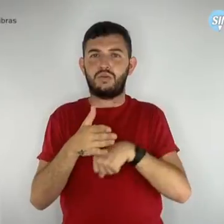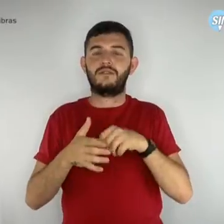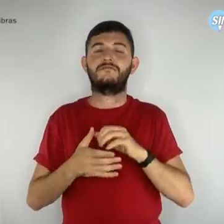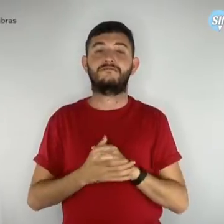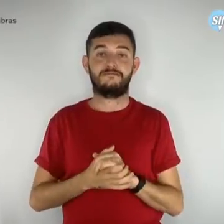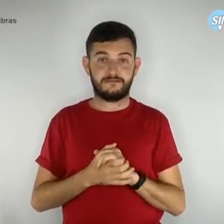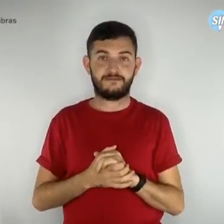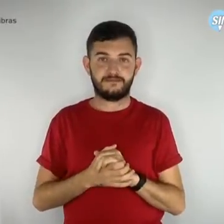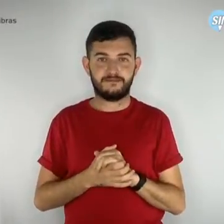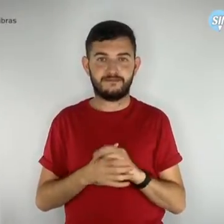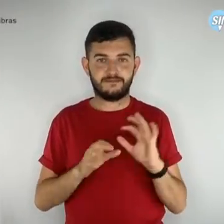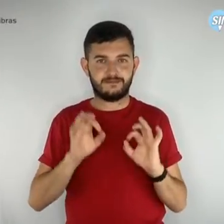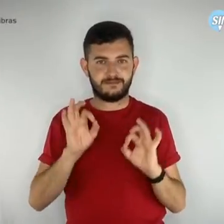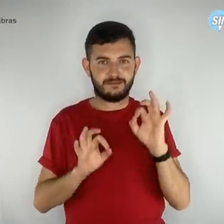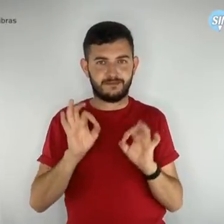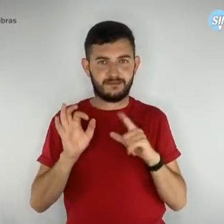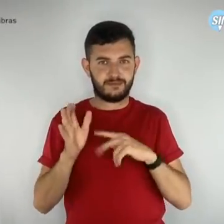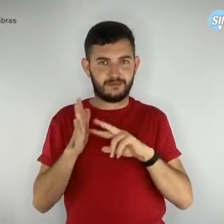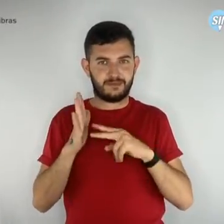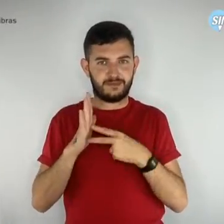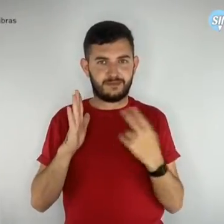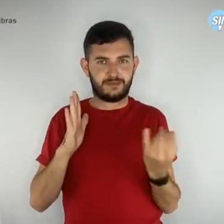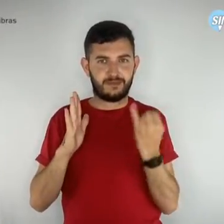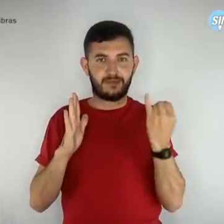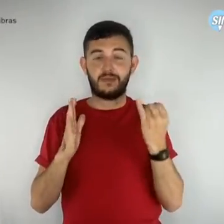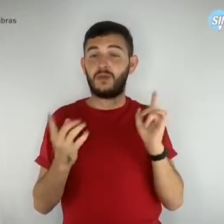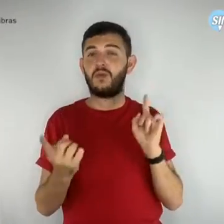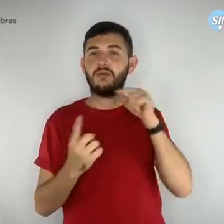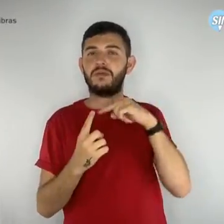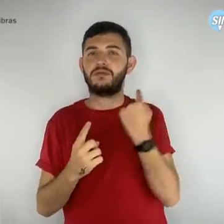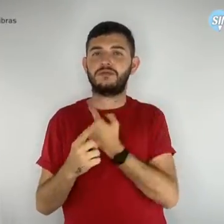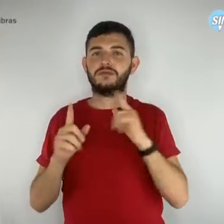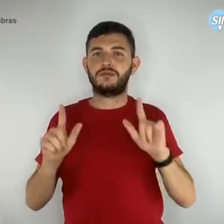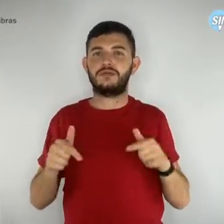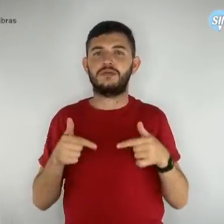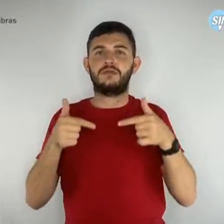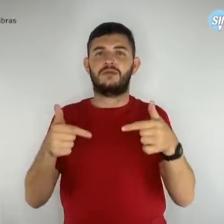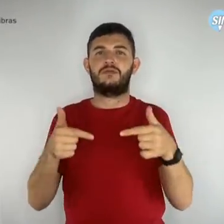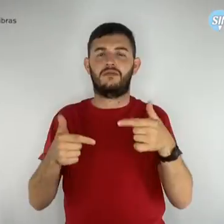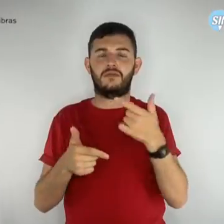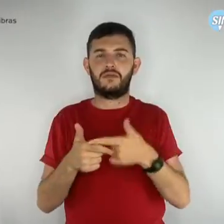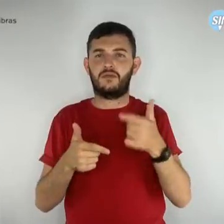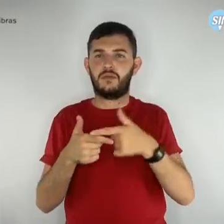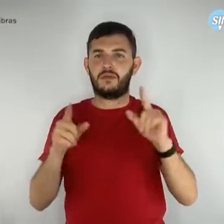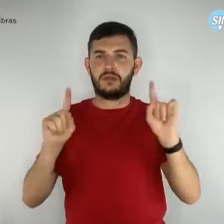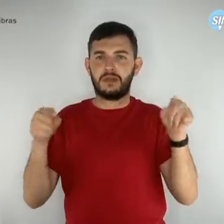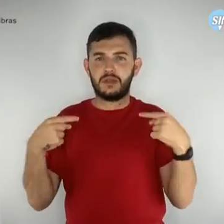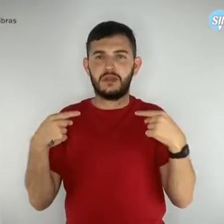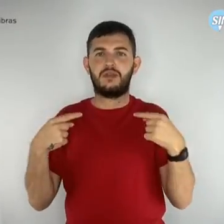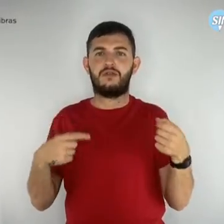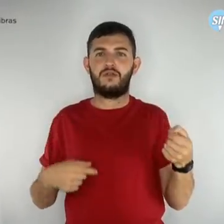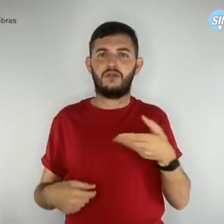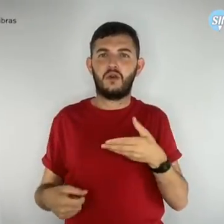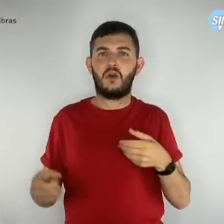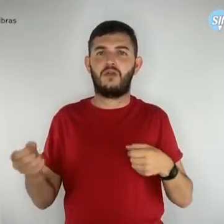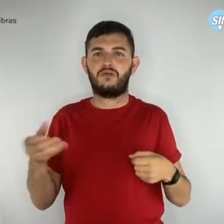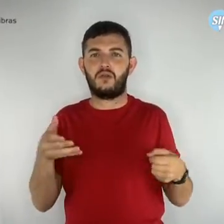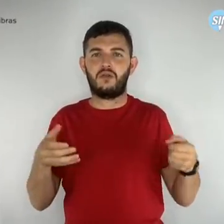essencial para que a gente enfrente os novos e velhos desafios, tanto a plataforma de